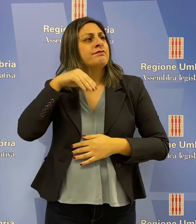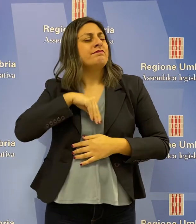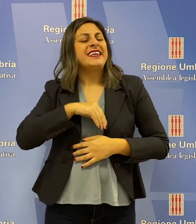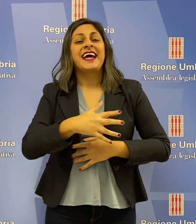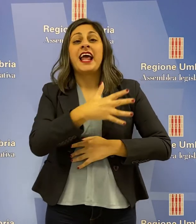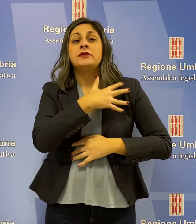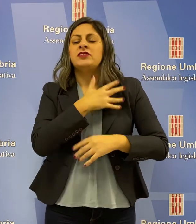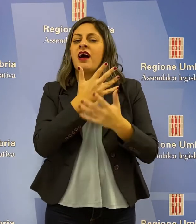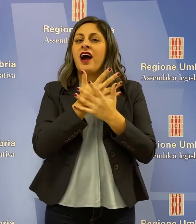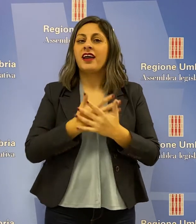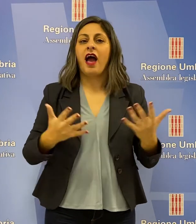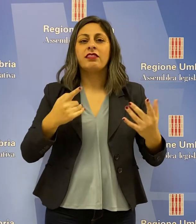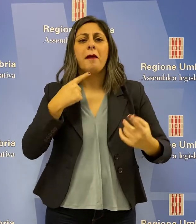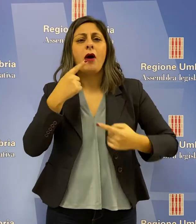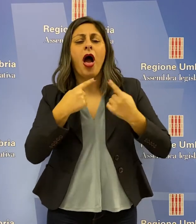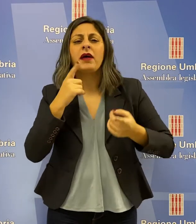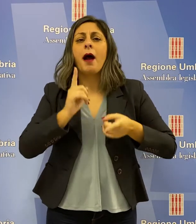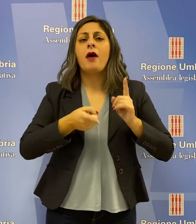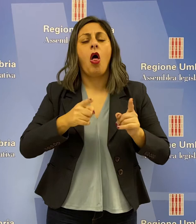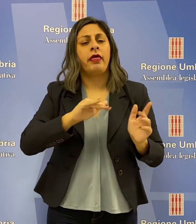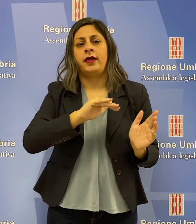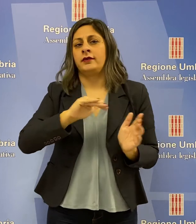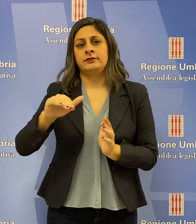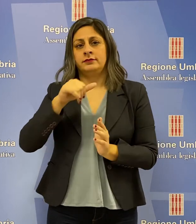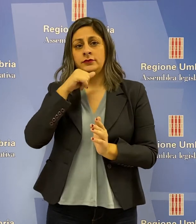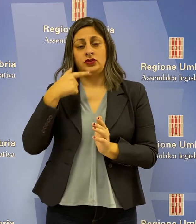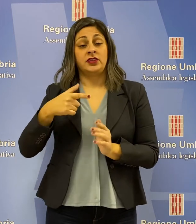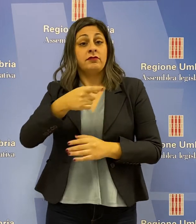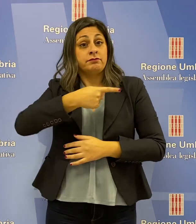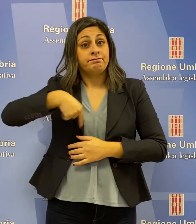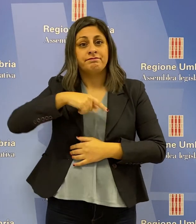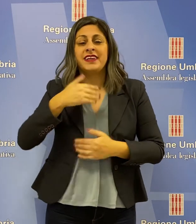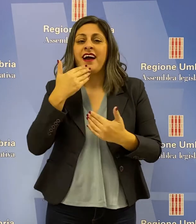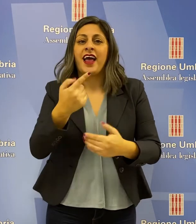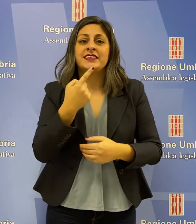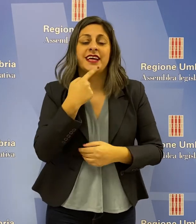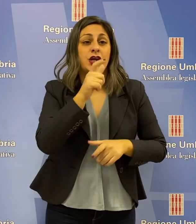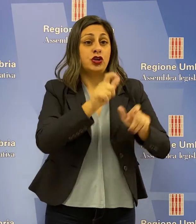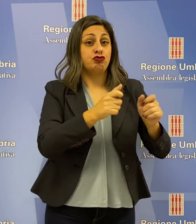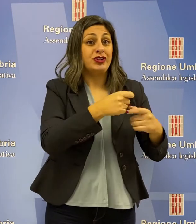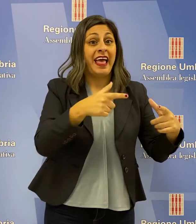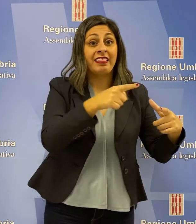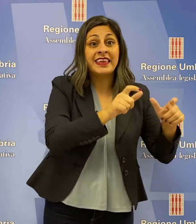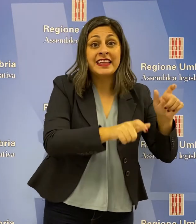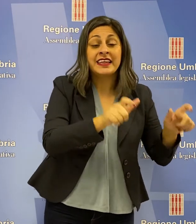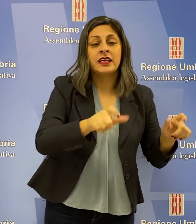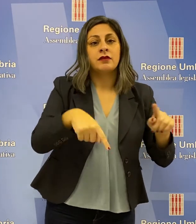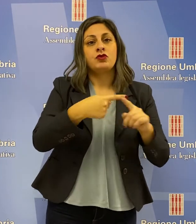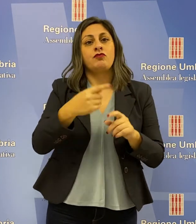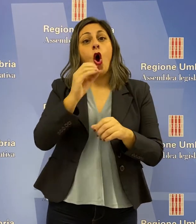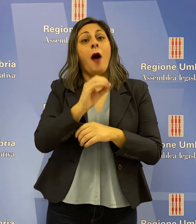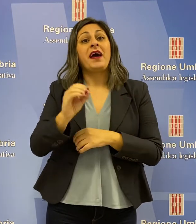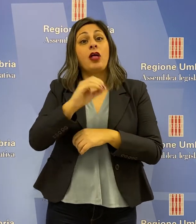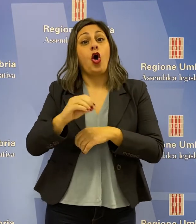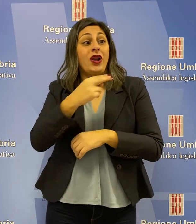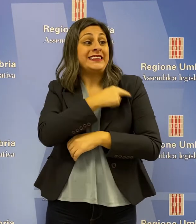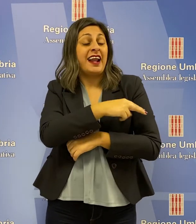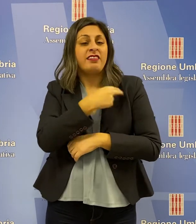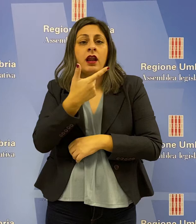responsabilità e senza polemiche politiche. Ringraziamo i cittadini e gli operatori sanitari, ha aggiunto Bori, per i grandi sacrifici che